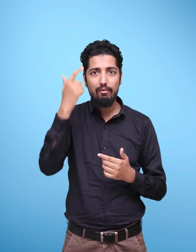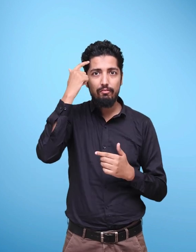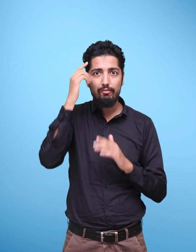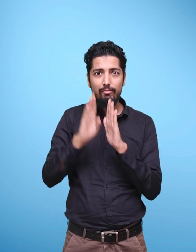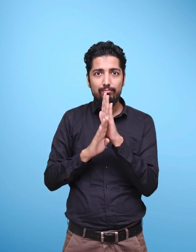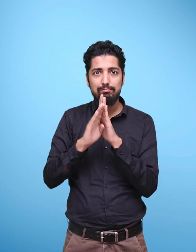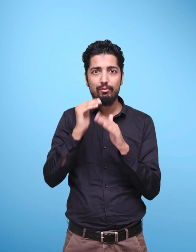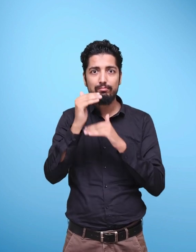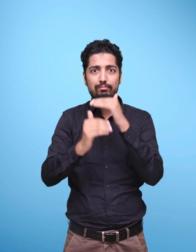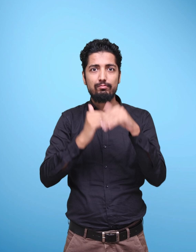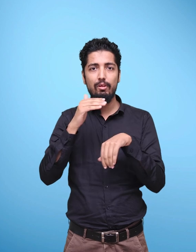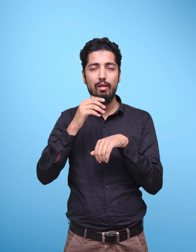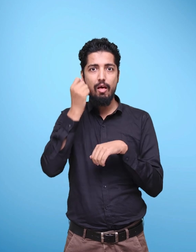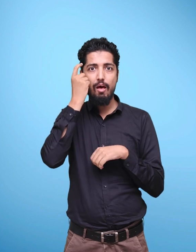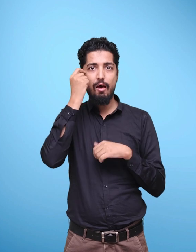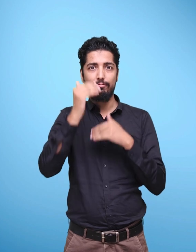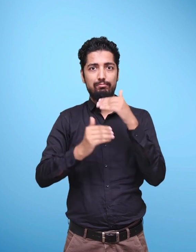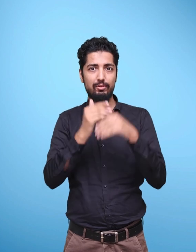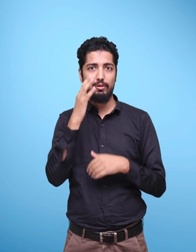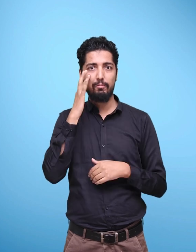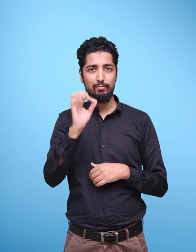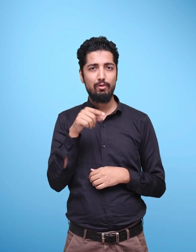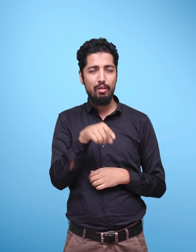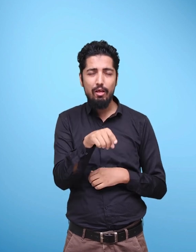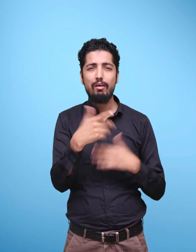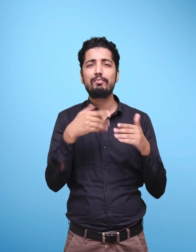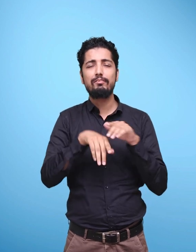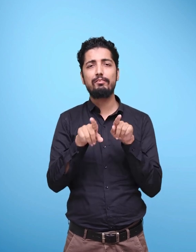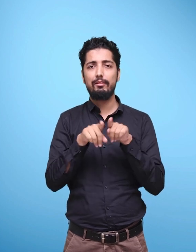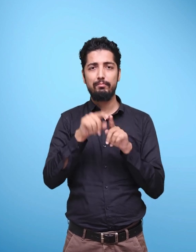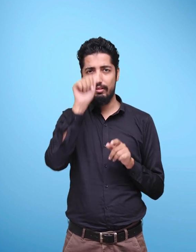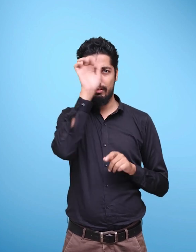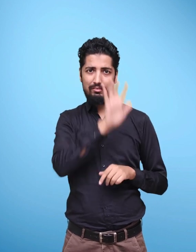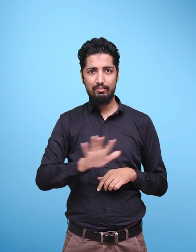It also provides ample scope for our states and union territories